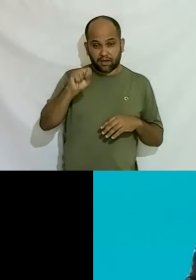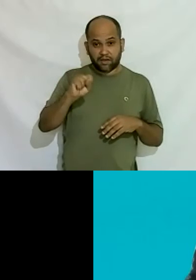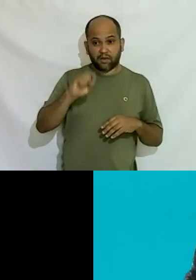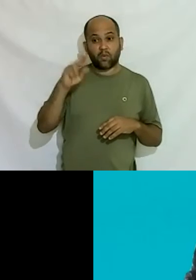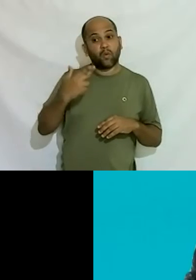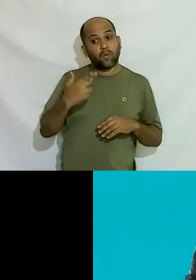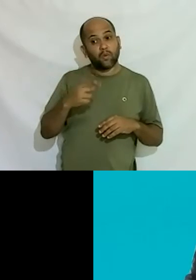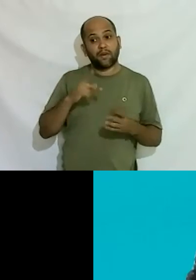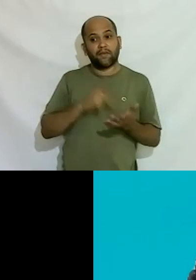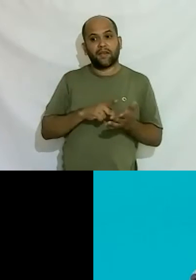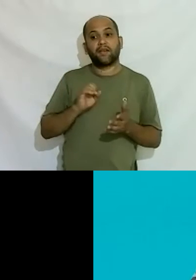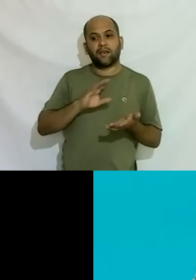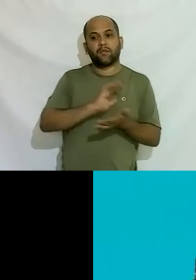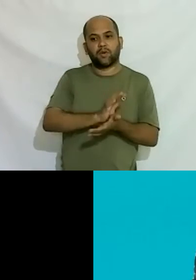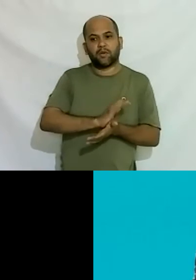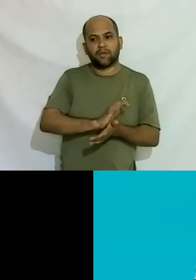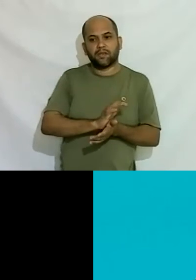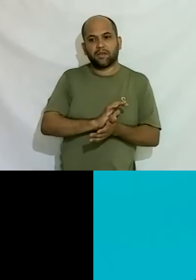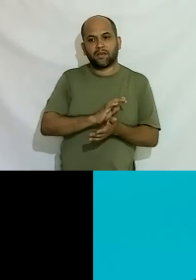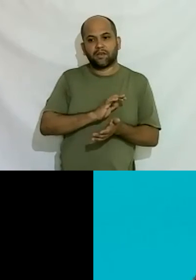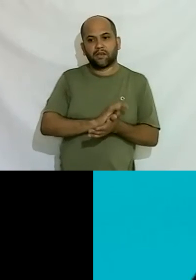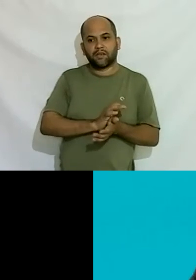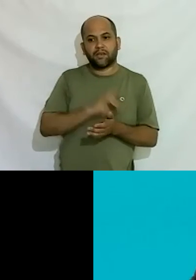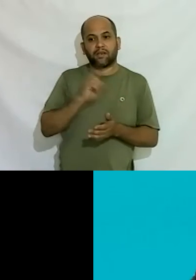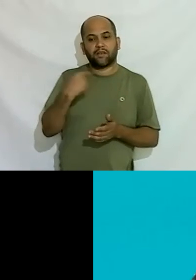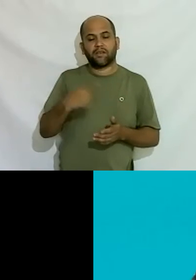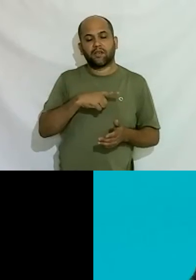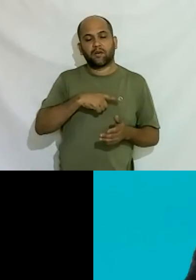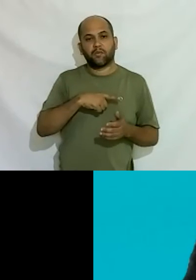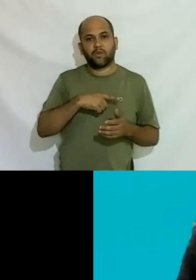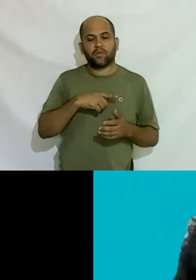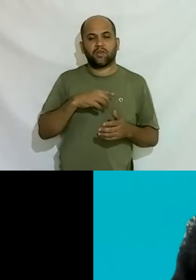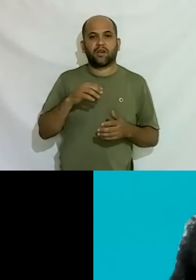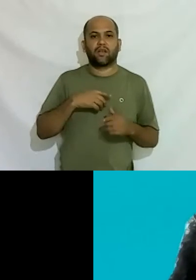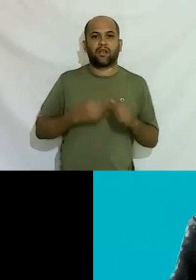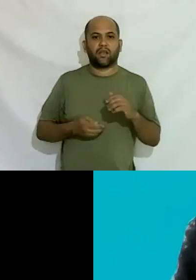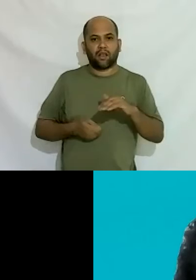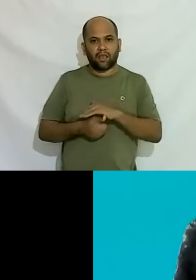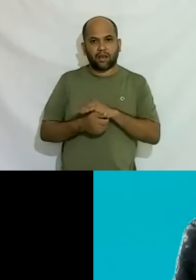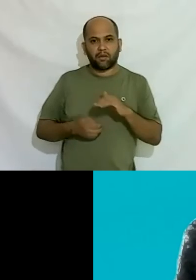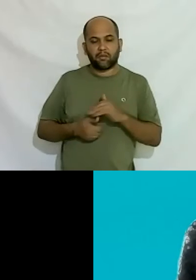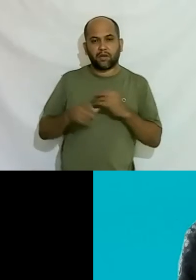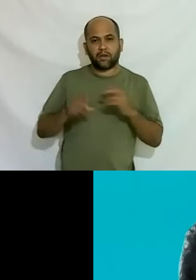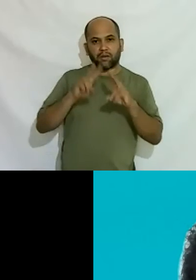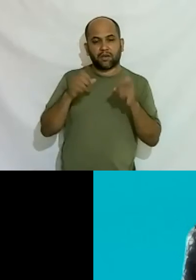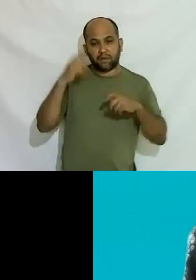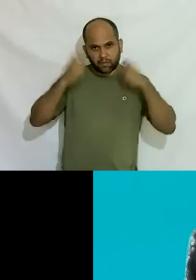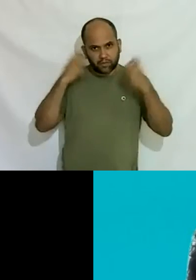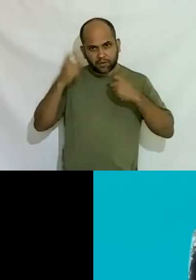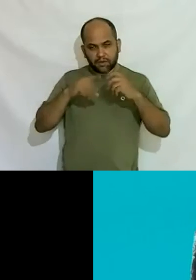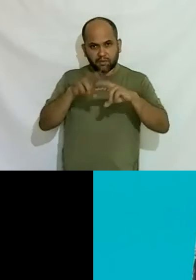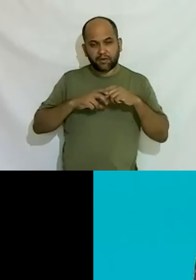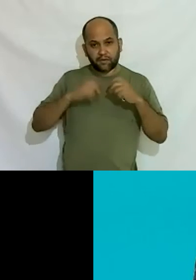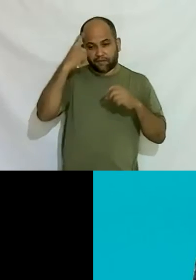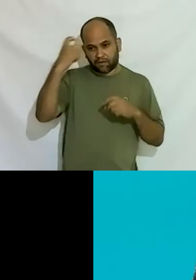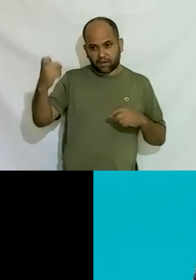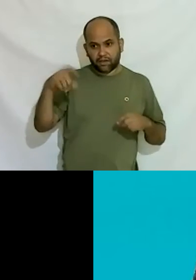verdade isso é um preconceito e a gente está envelopando esse preconceito com o argumento da preocupação por conta da violência porque a gente